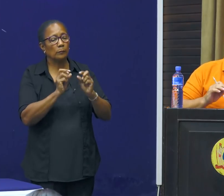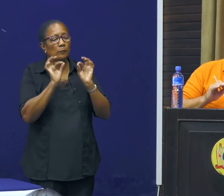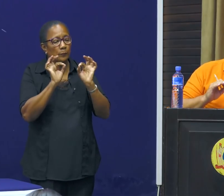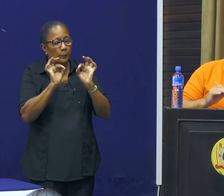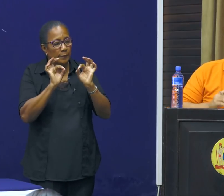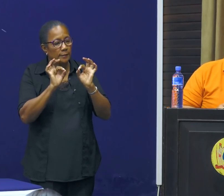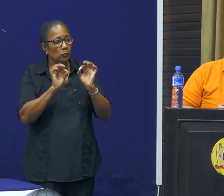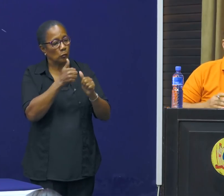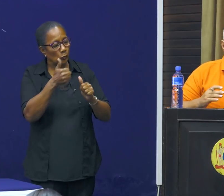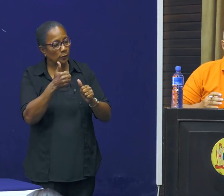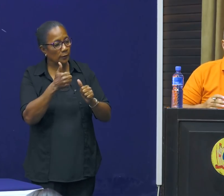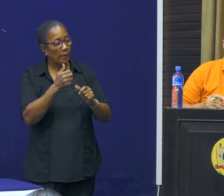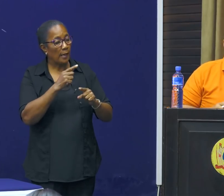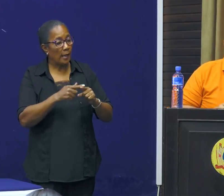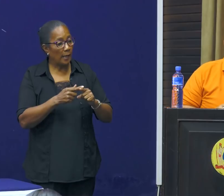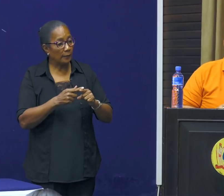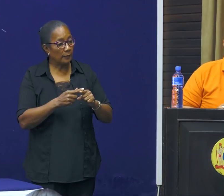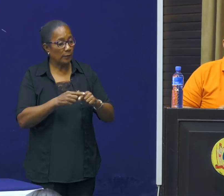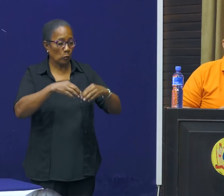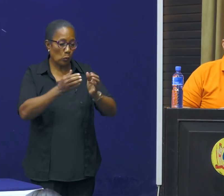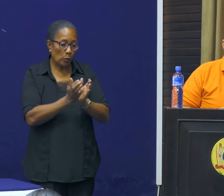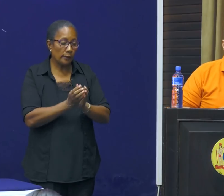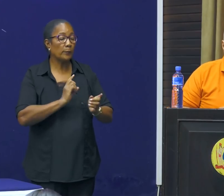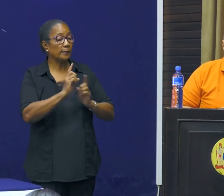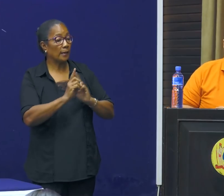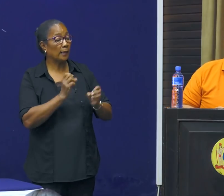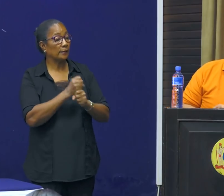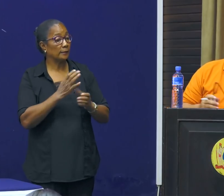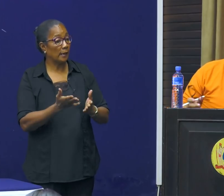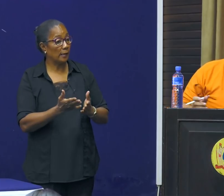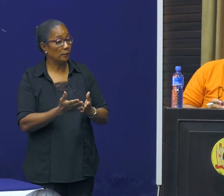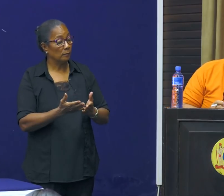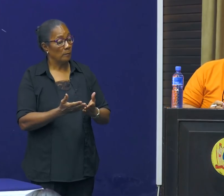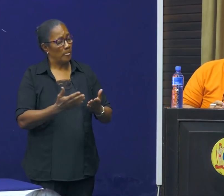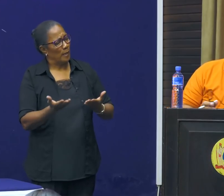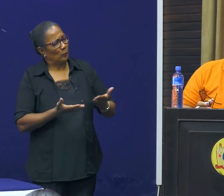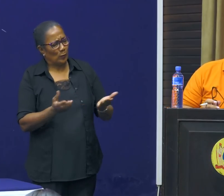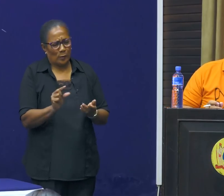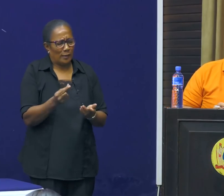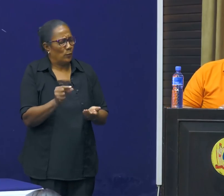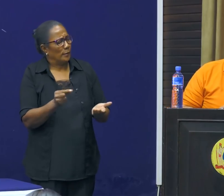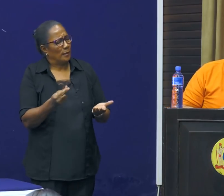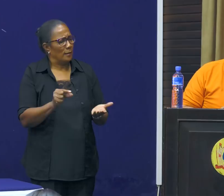en heel erg goed en in coördinatie met elkaar gedaan. Natuurlijk waren er wat kleine